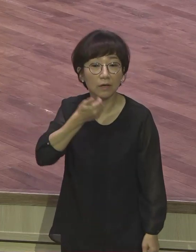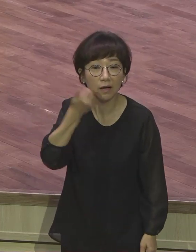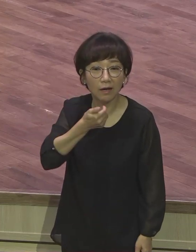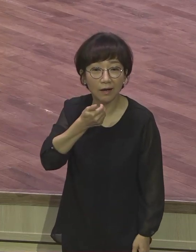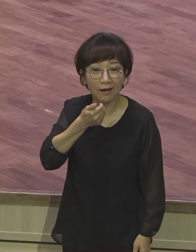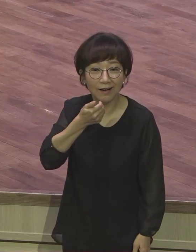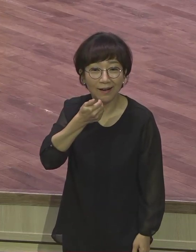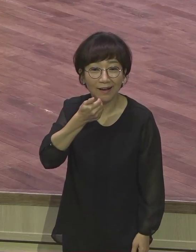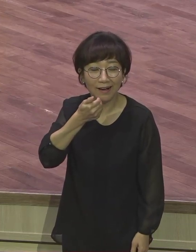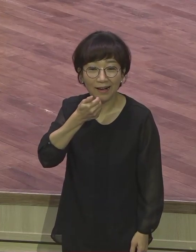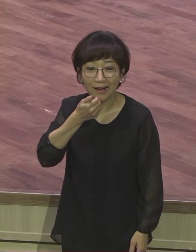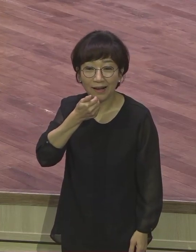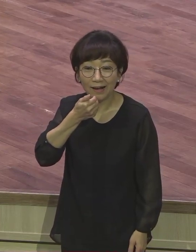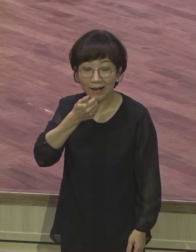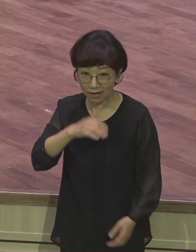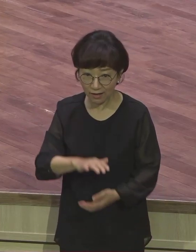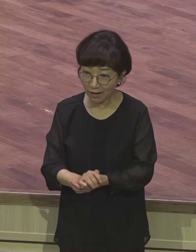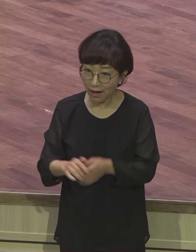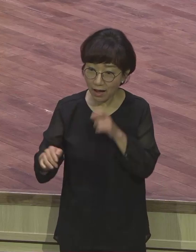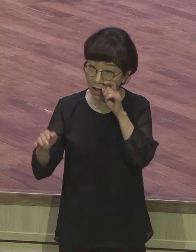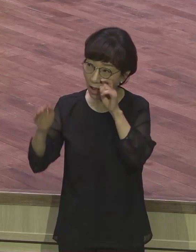어느 누가 십이 걸 수 있겠냐?